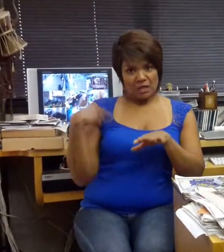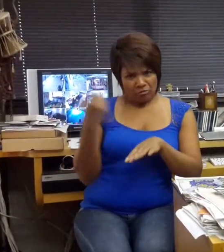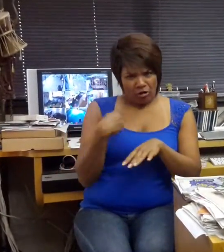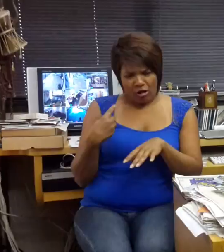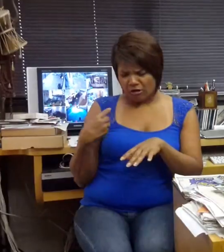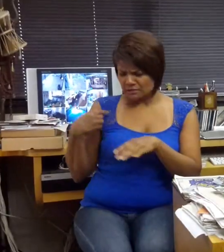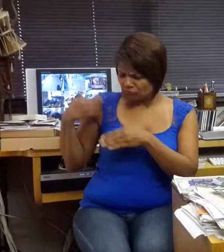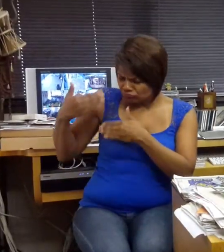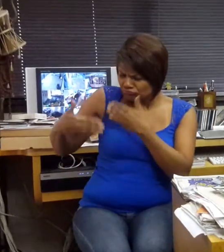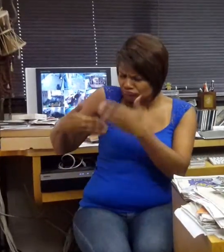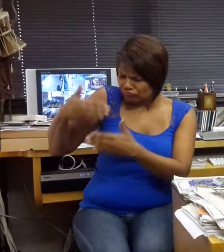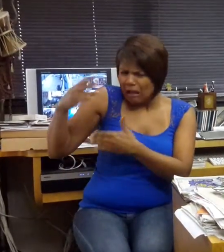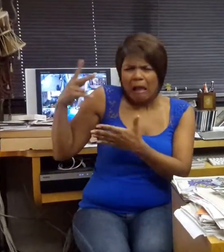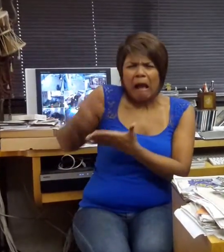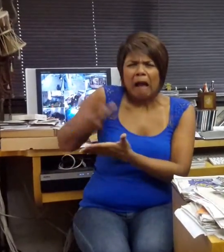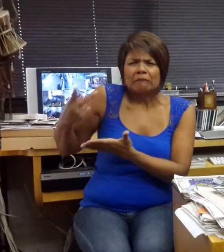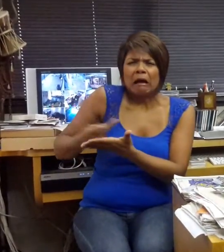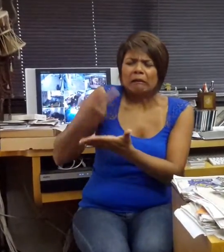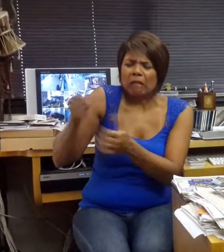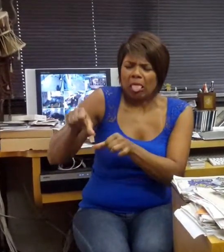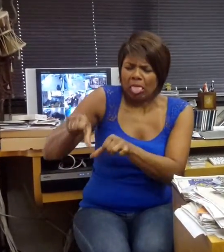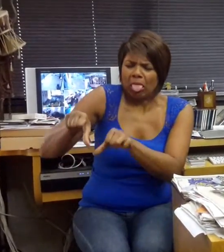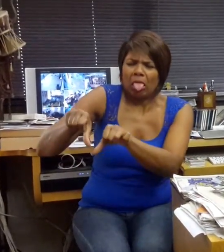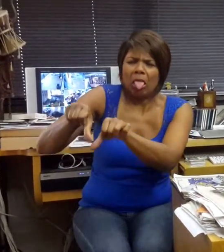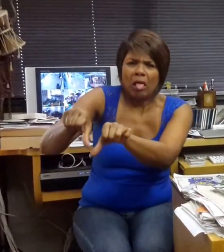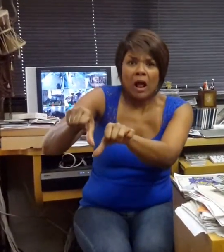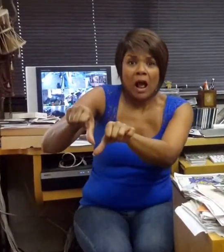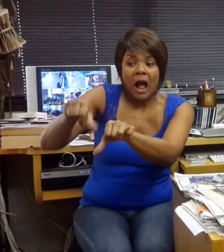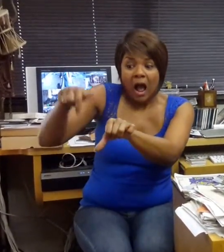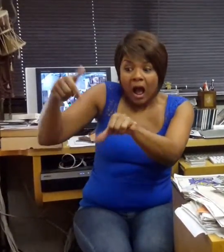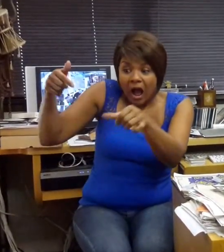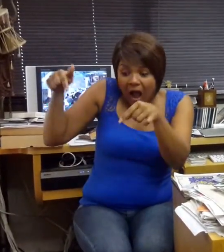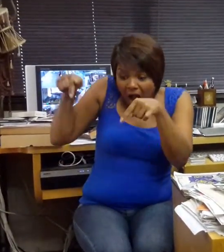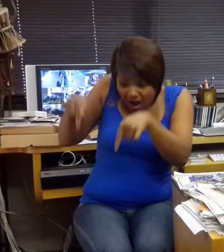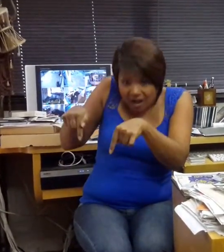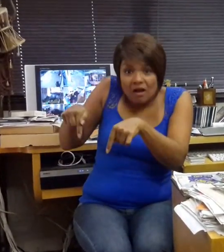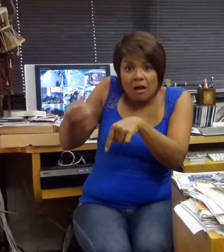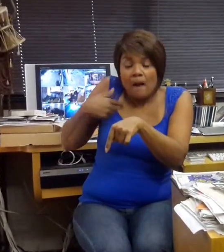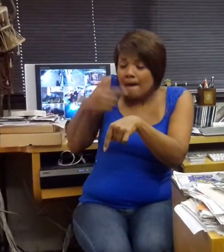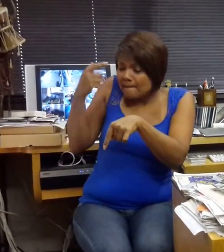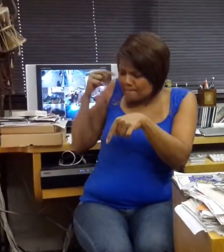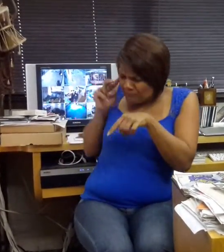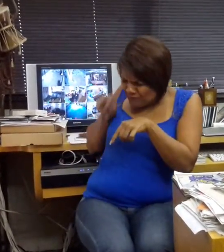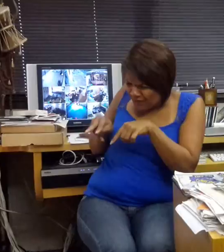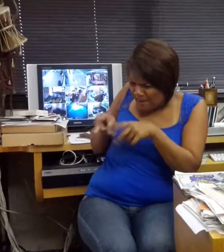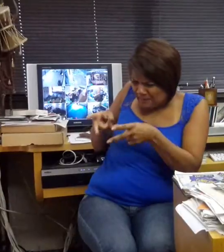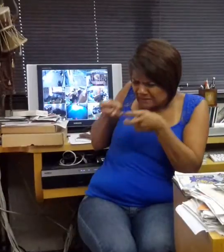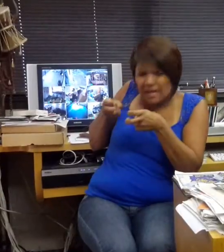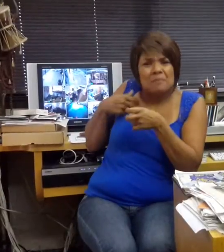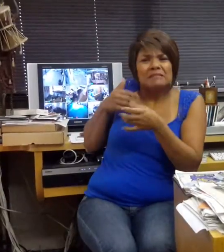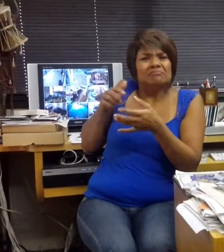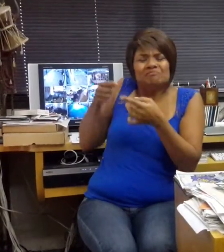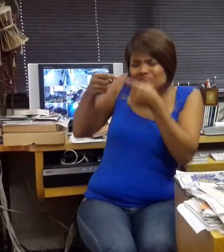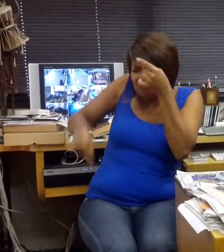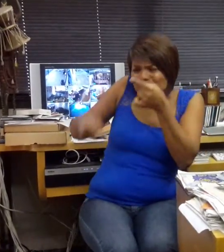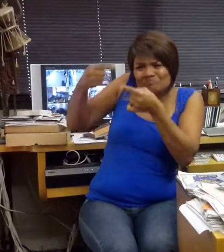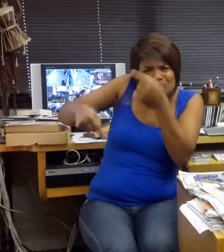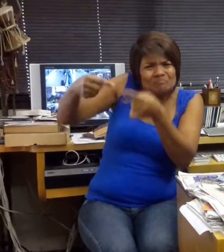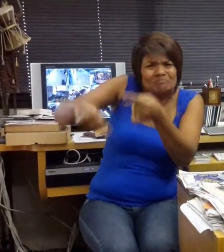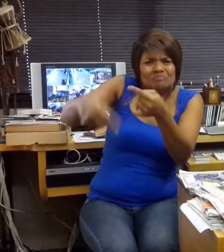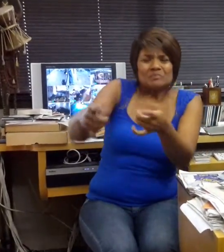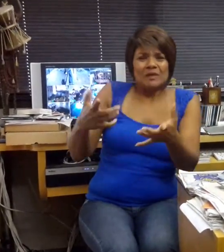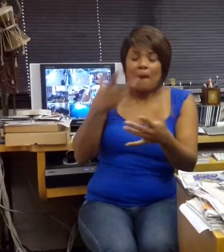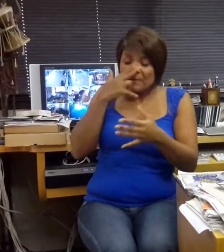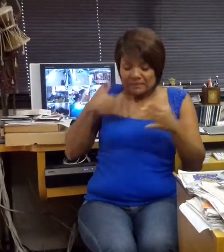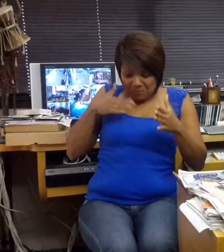tudo parece dar errado. Nessas horas, achamos que nada dá certo, que não fomos feitos para esta carreira,